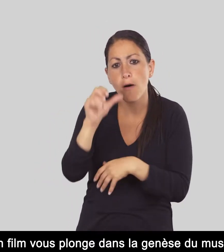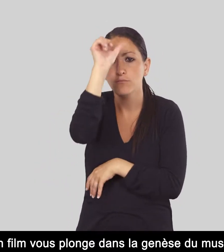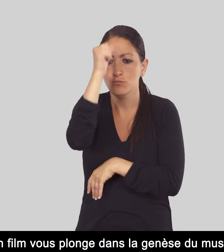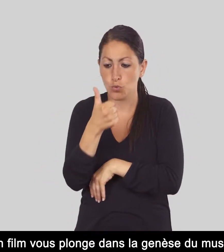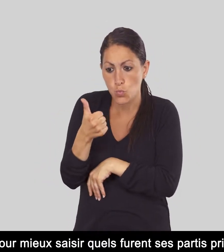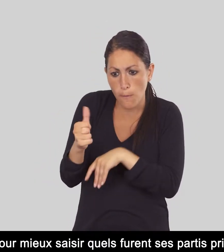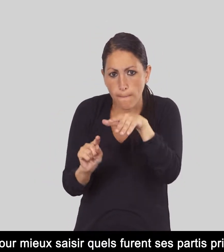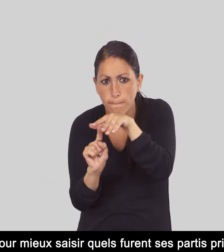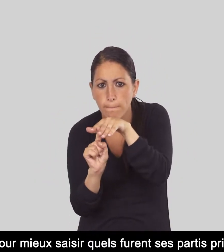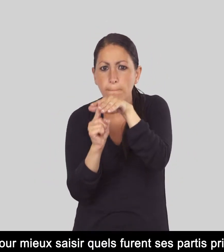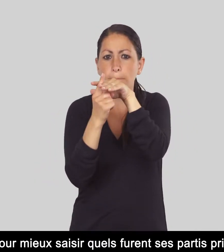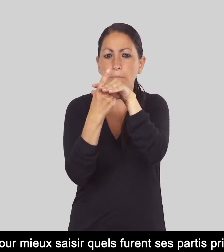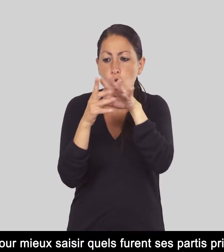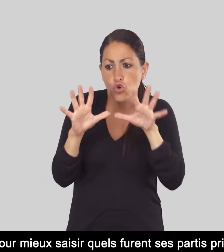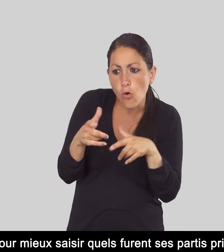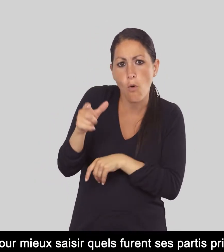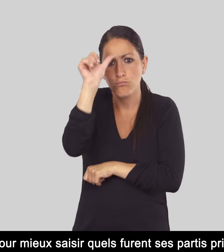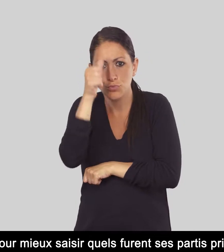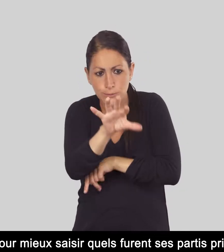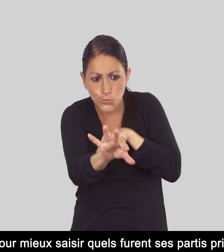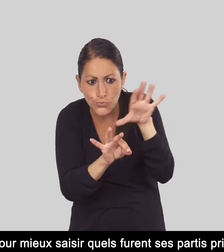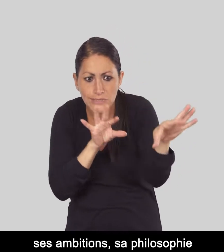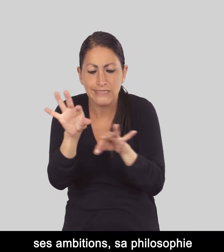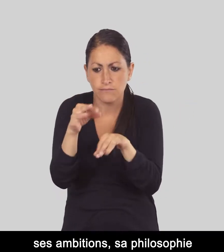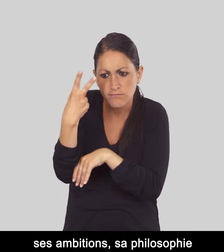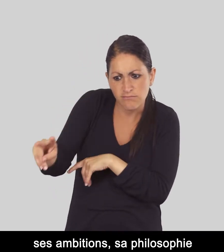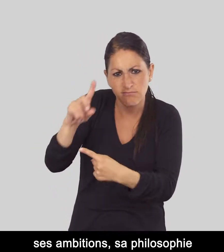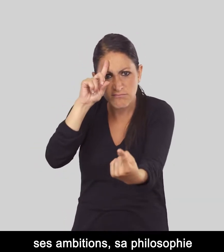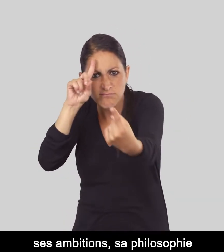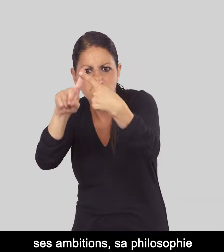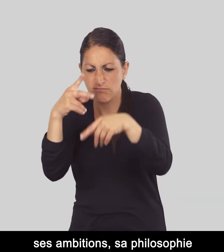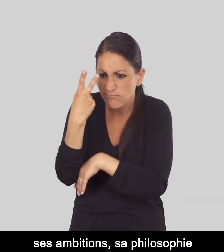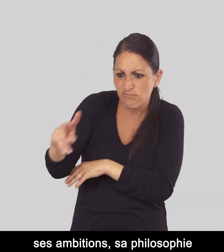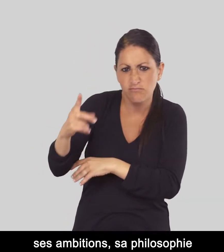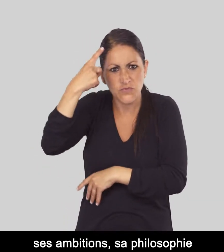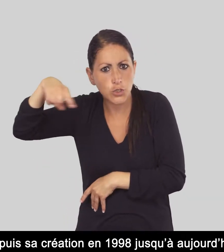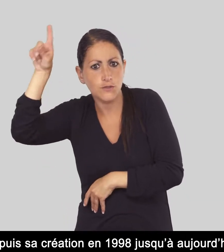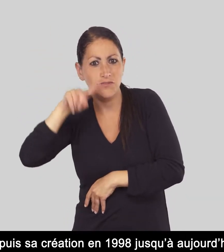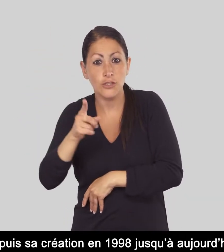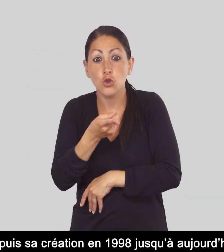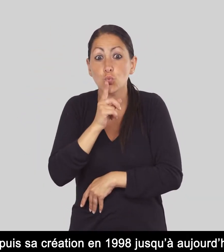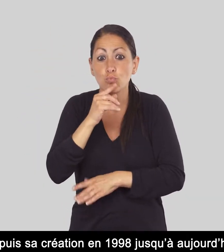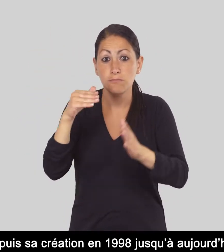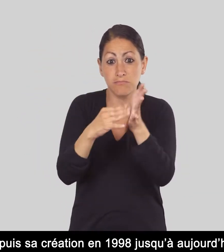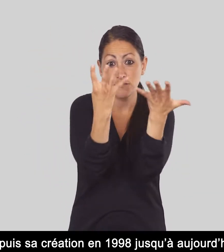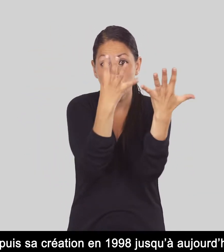musée pour mieux saisir quelles furent ses parties prises, ses ambitions, sa philosophie depuis sa création en